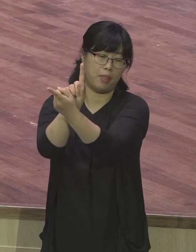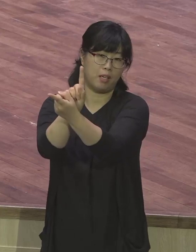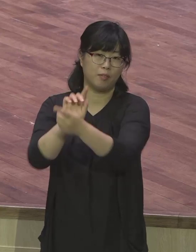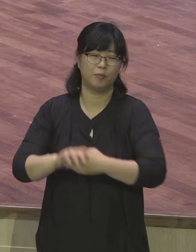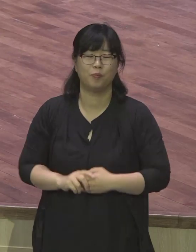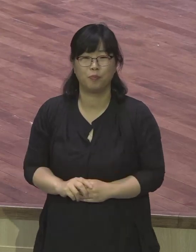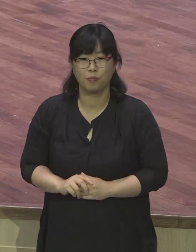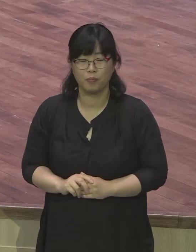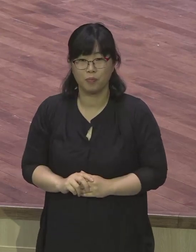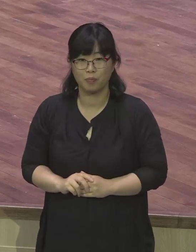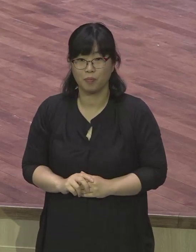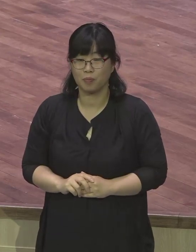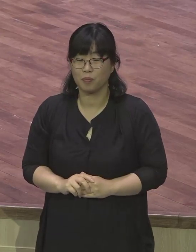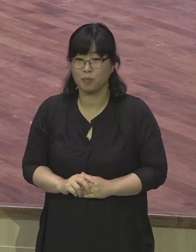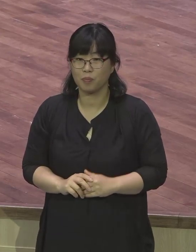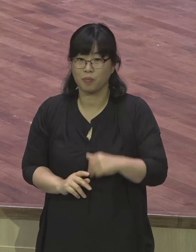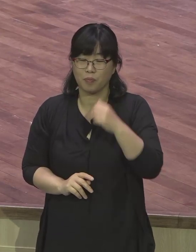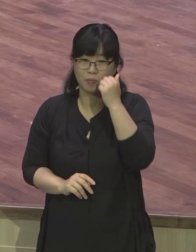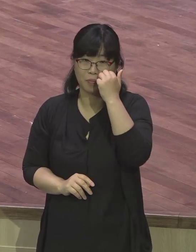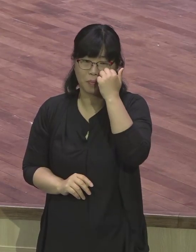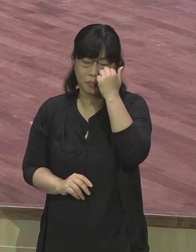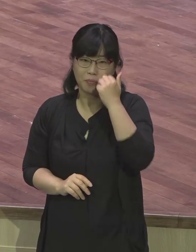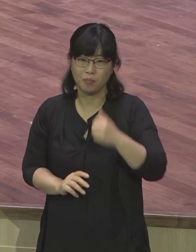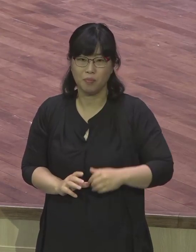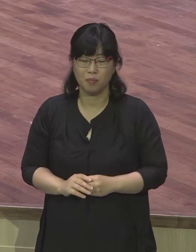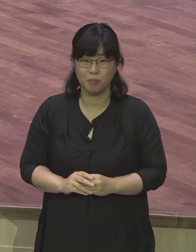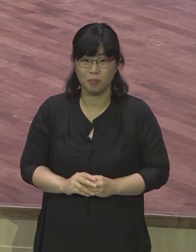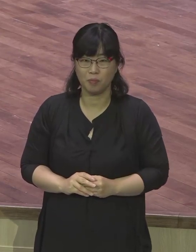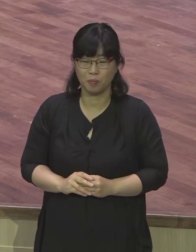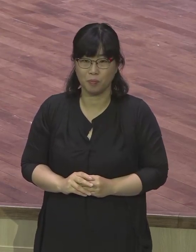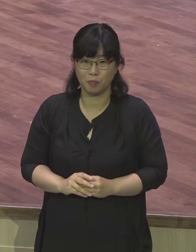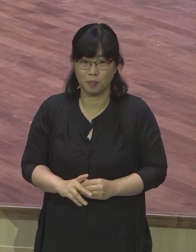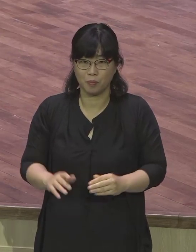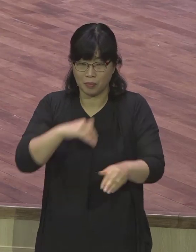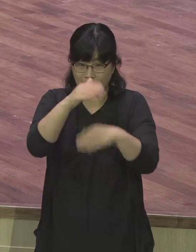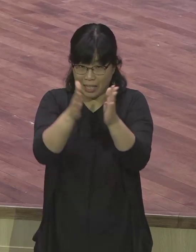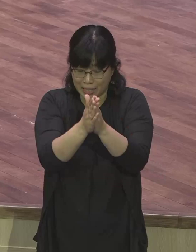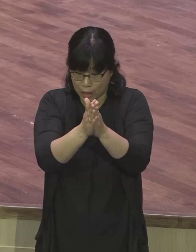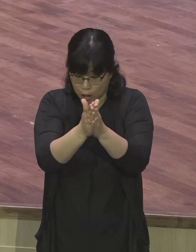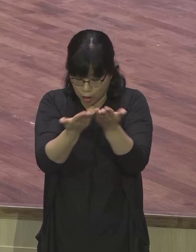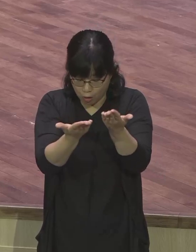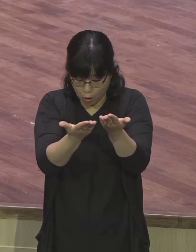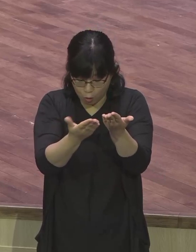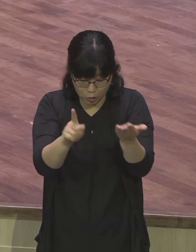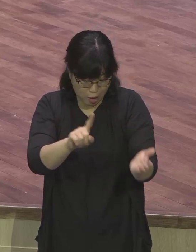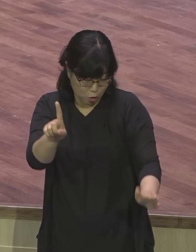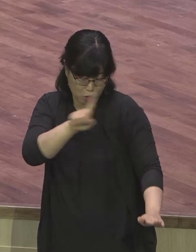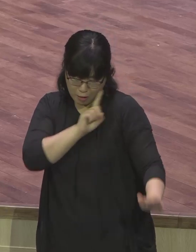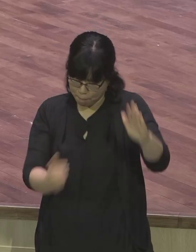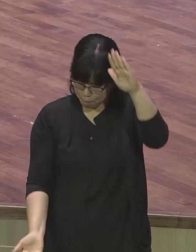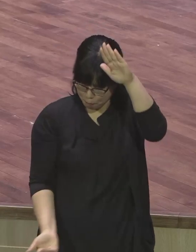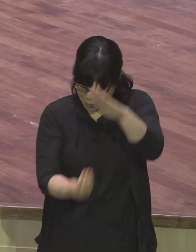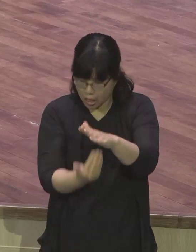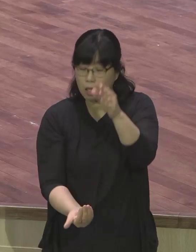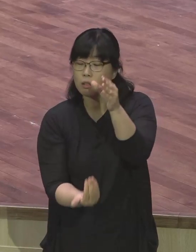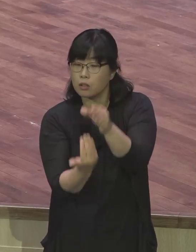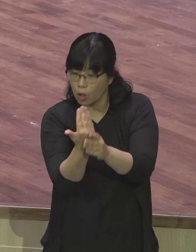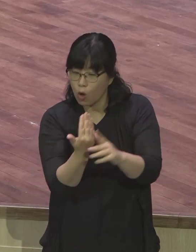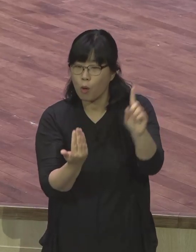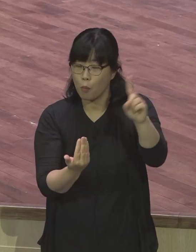예수님께서 다른 나라가 아니라 이스라엘에 태어나셨다는 것이고 또 한 가지는 바울이 예수님을